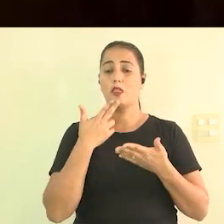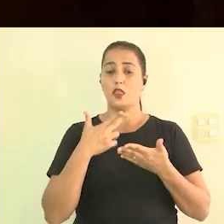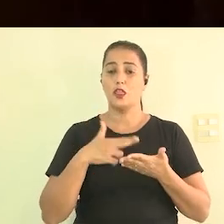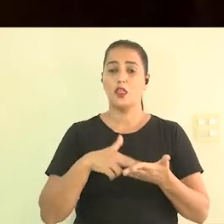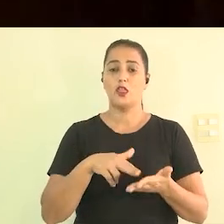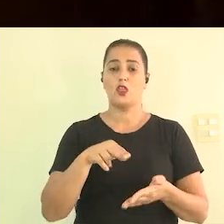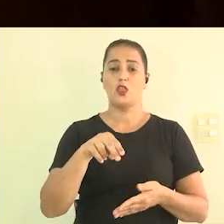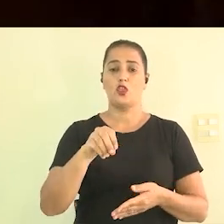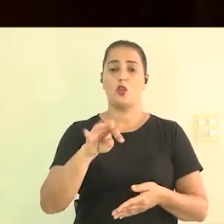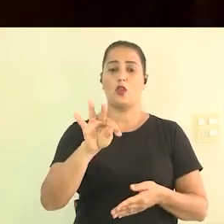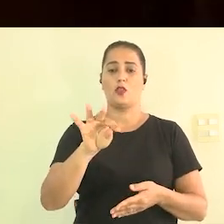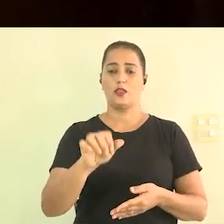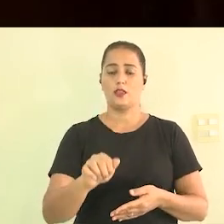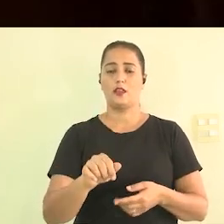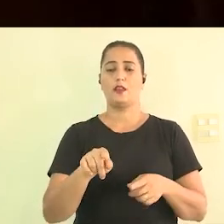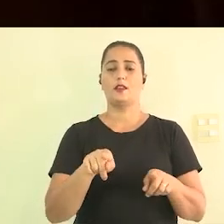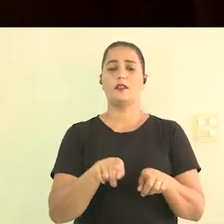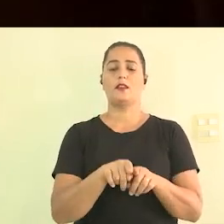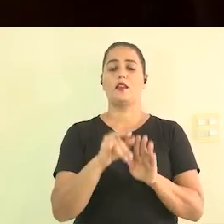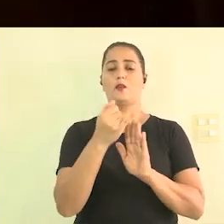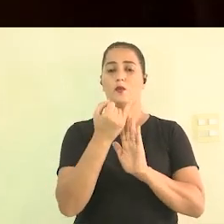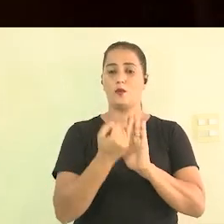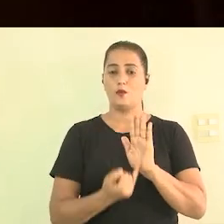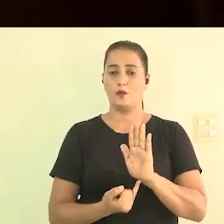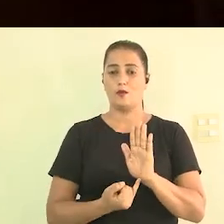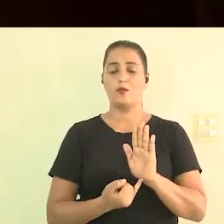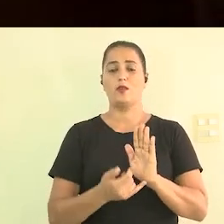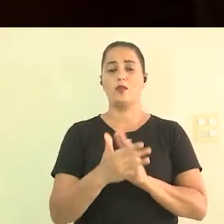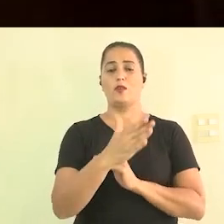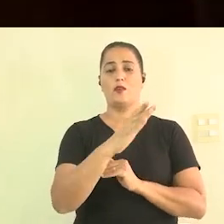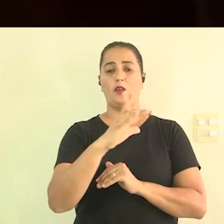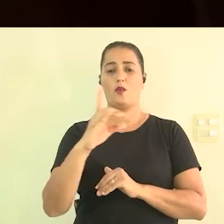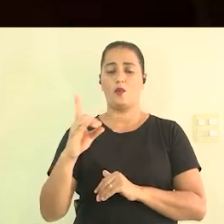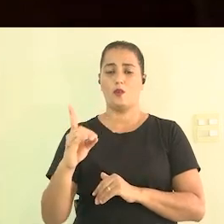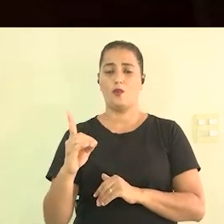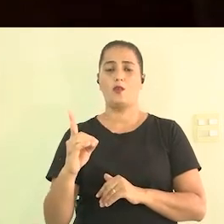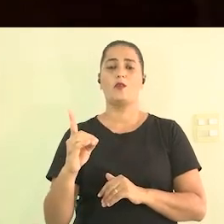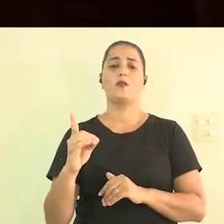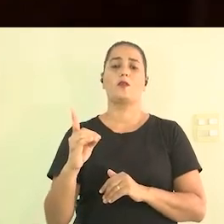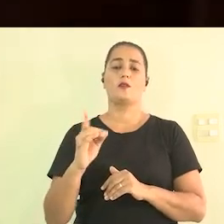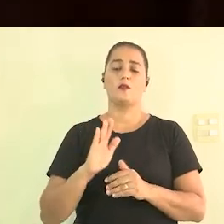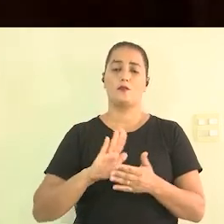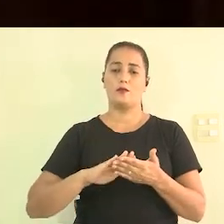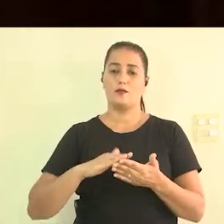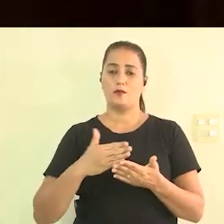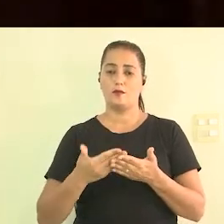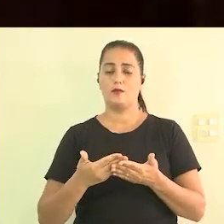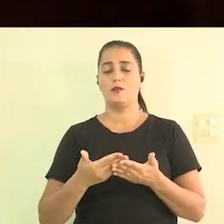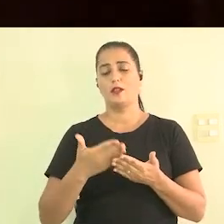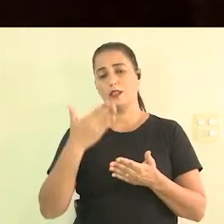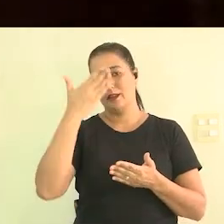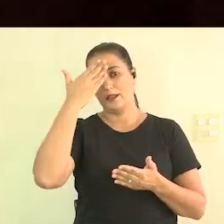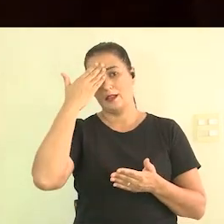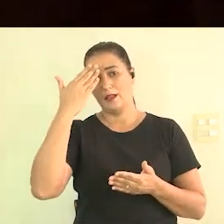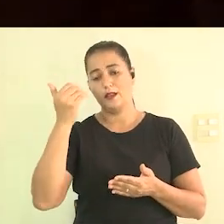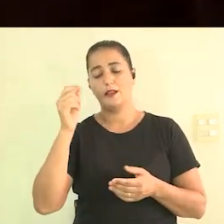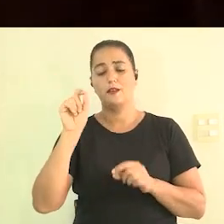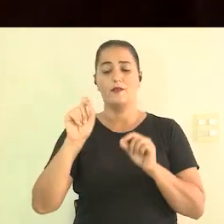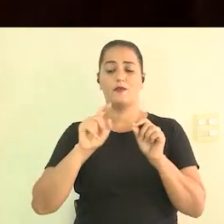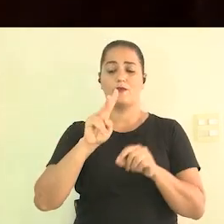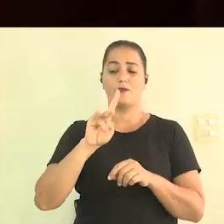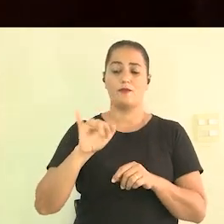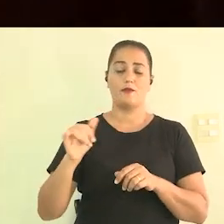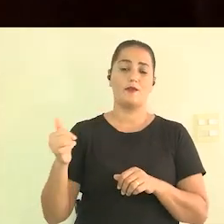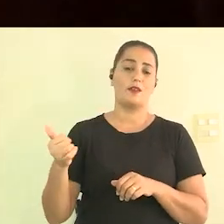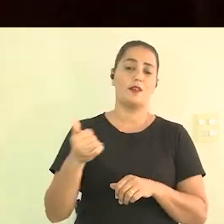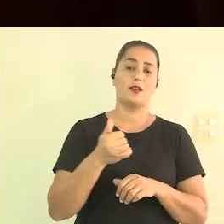coordenação né dos intérpretes porque a gente tem que saber qual intérprete vai se ele não for a gente tem que ter outro na agulha então eu